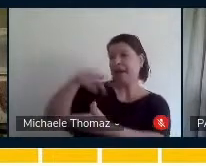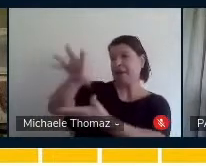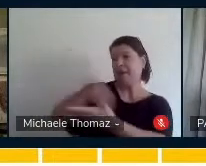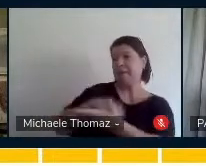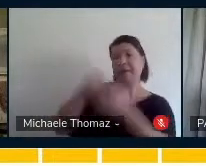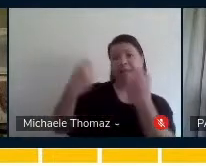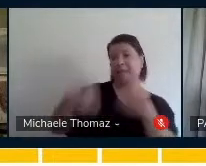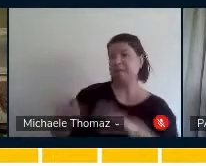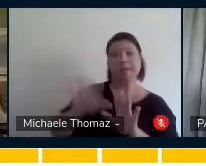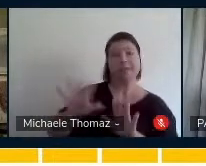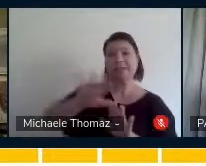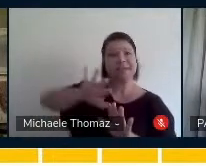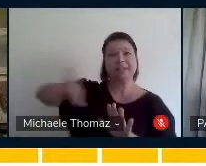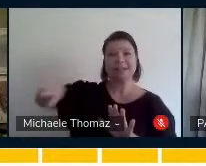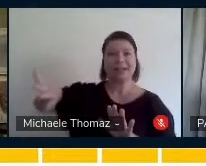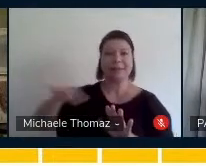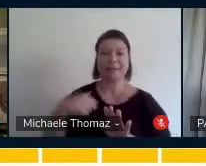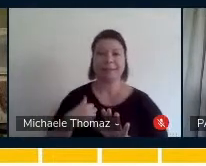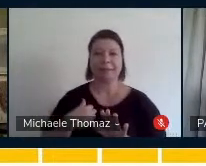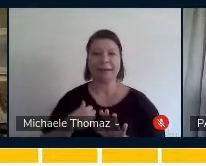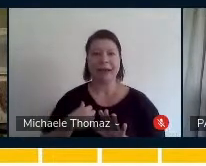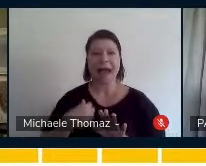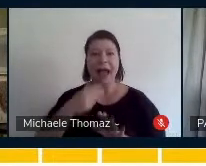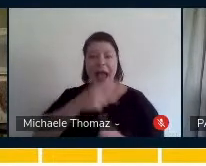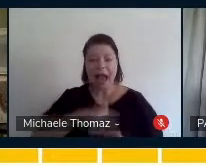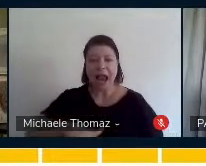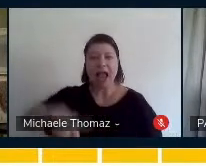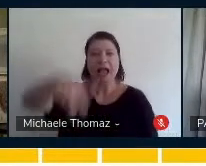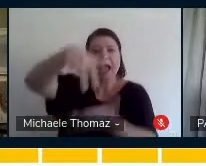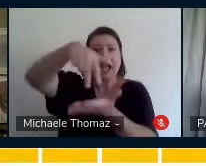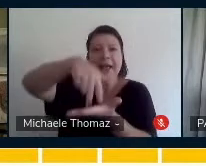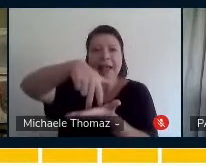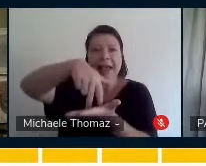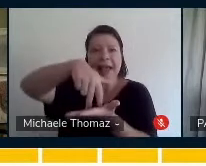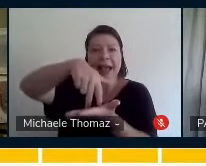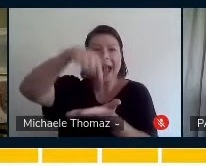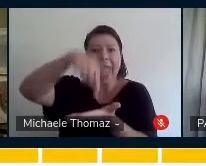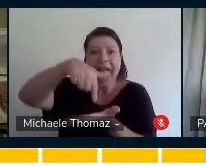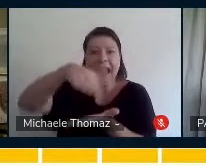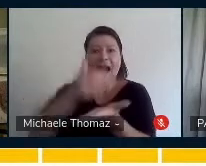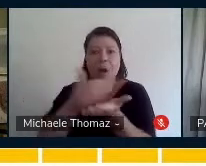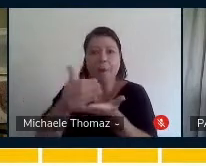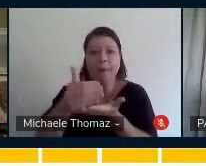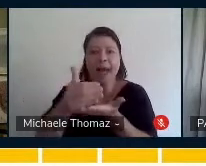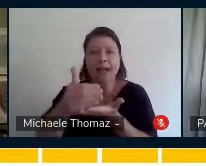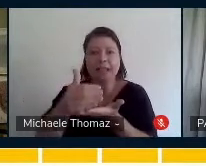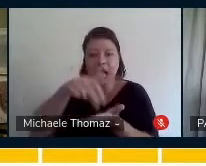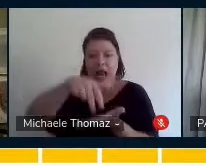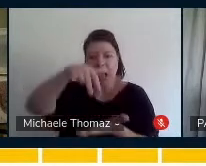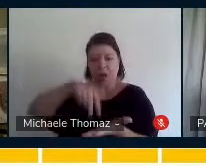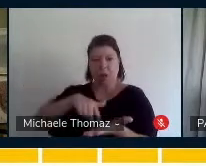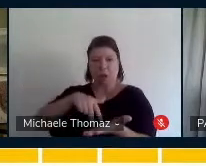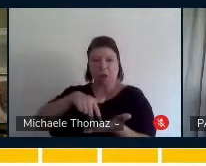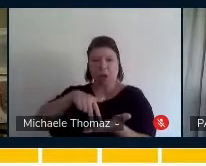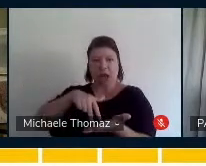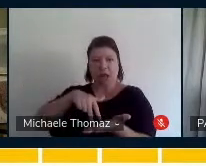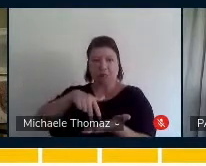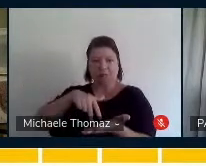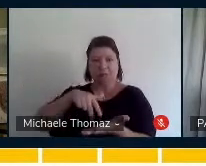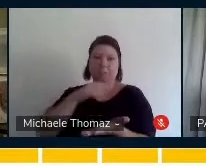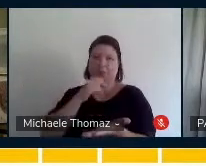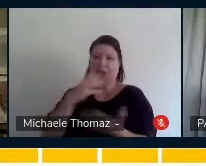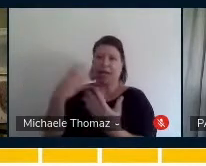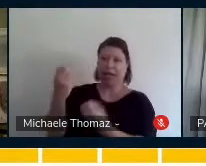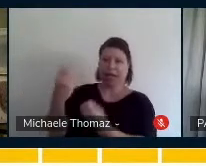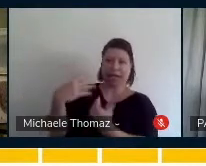e ela vai para frente se é a educadora. Então, ela sai do lugar dela de educanda e